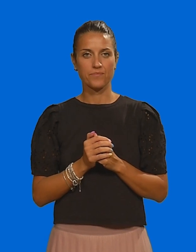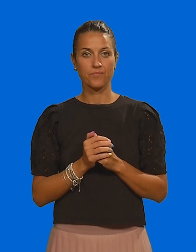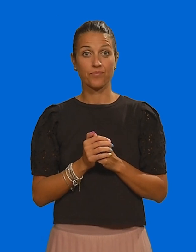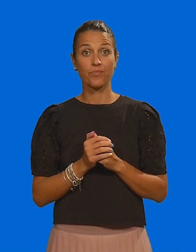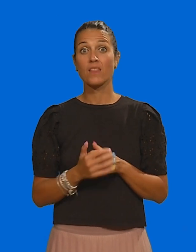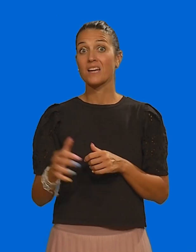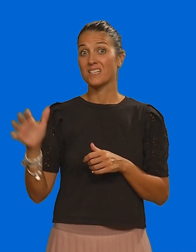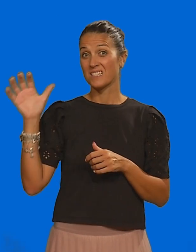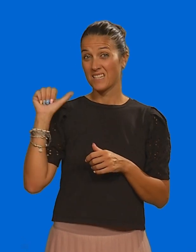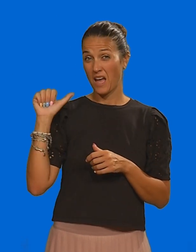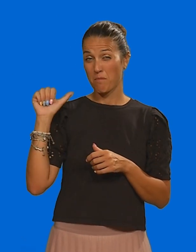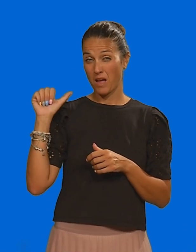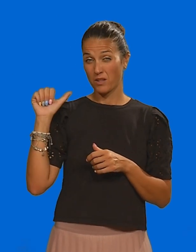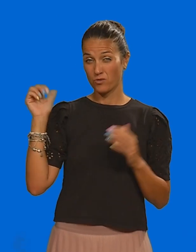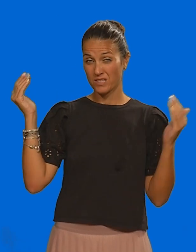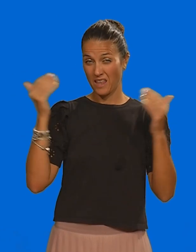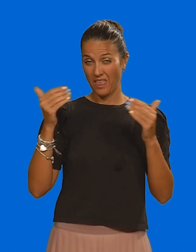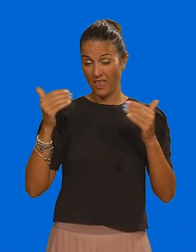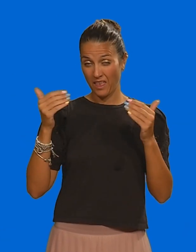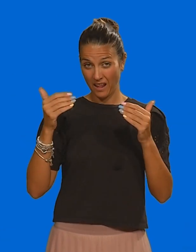Sabato sera tragico sulle strade salentine.